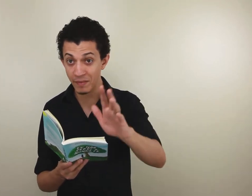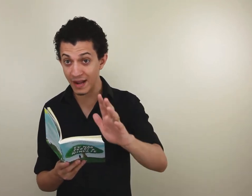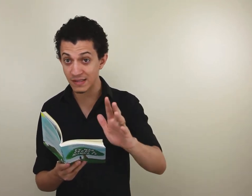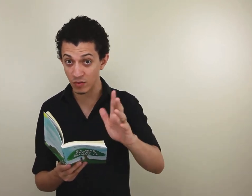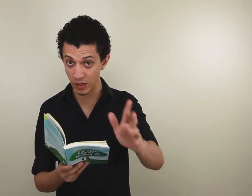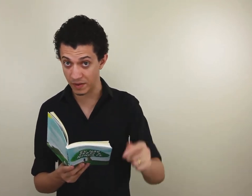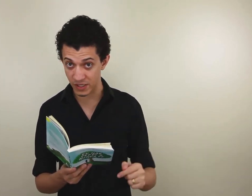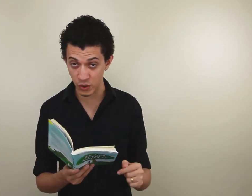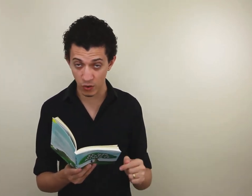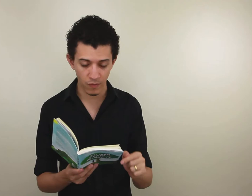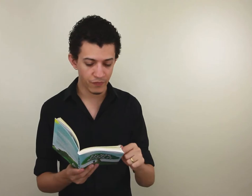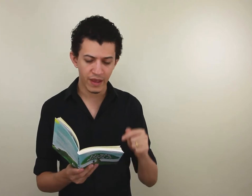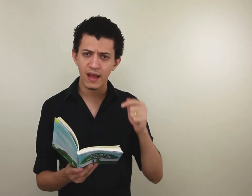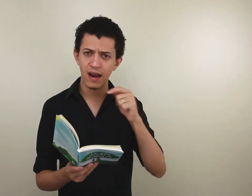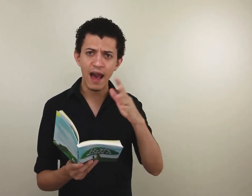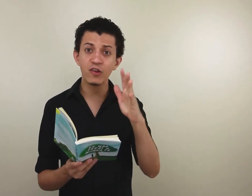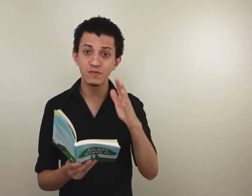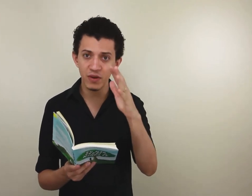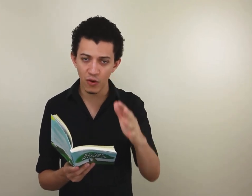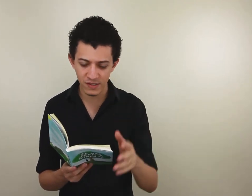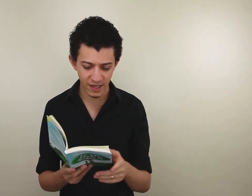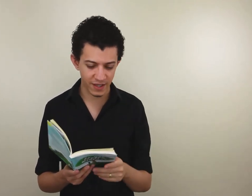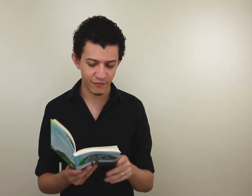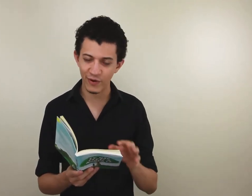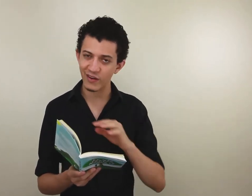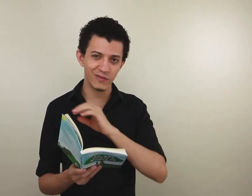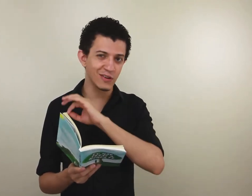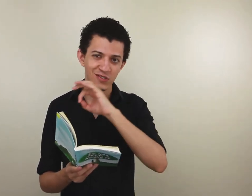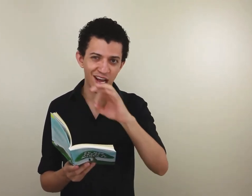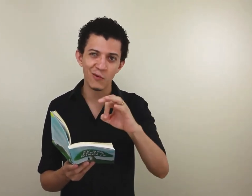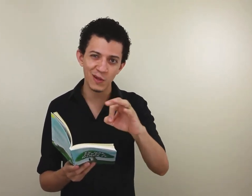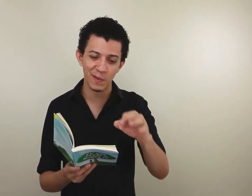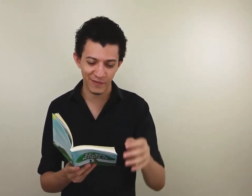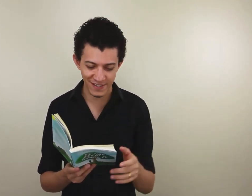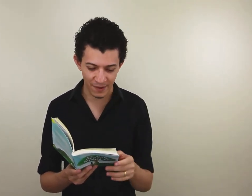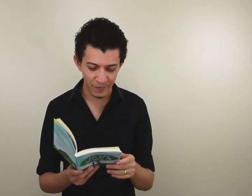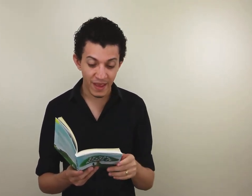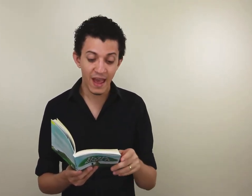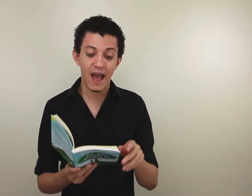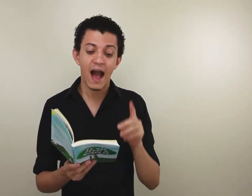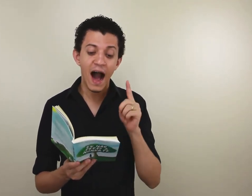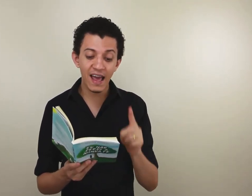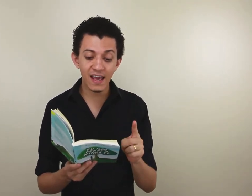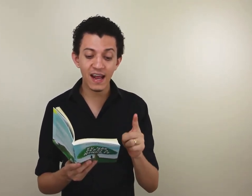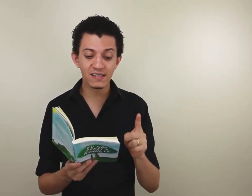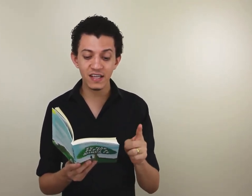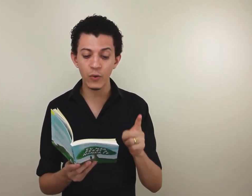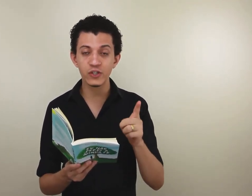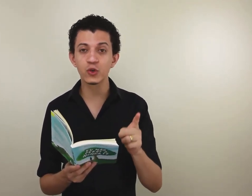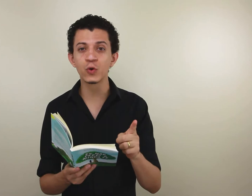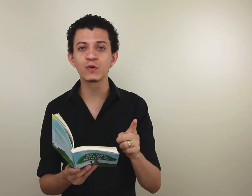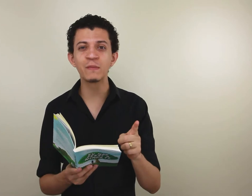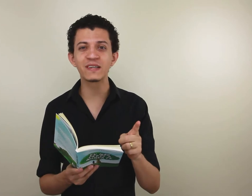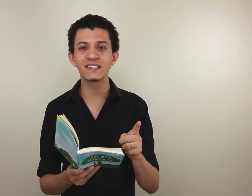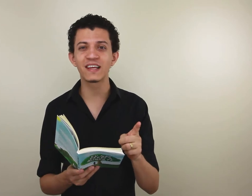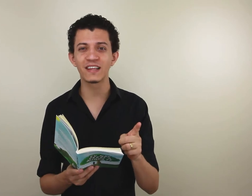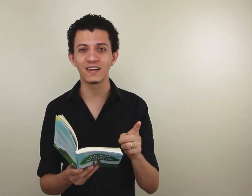primeira edição do Libras em Jogo, lá em 2011 ainda. Foi um Deus nos acuda para fazer. Aí nasceu o Instituto Libras Escrita.